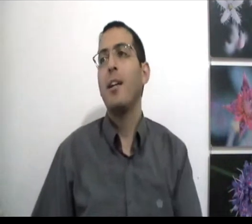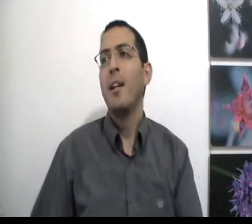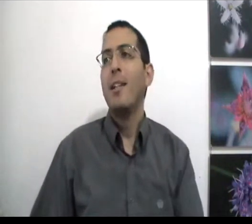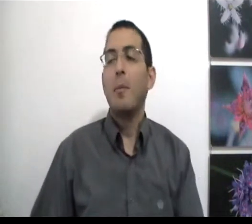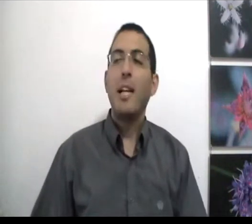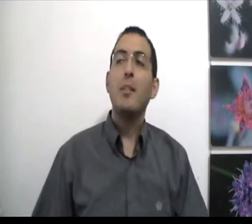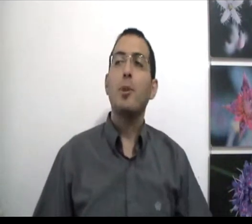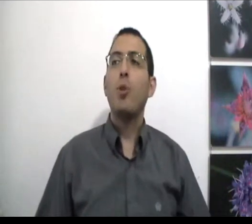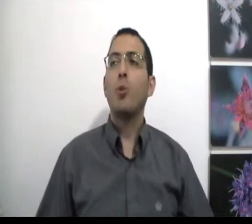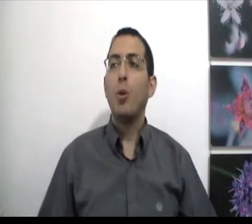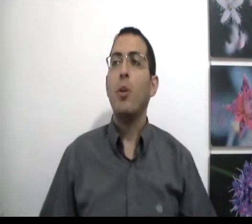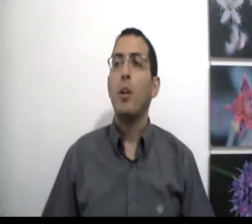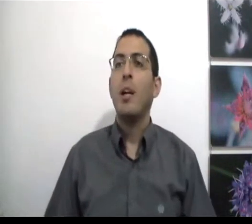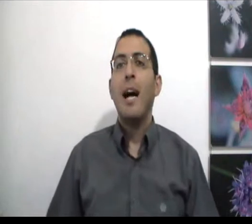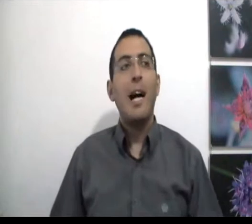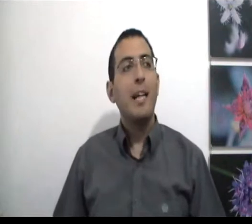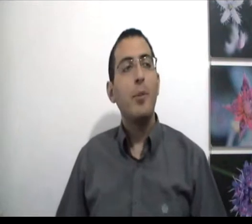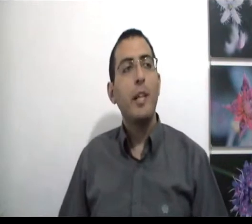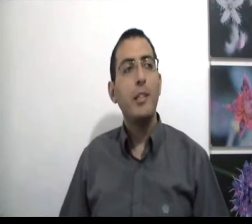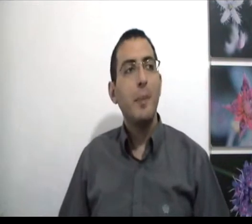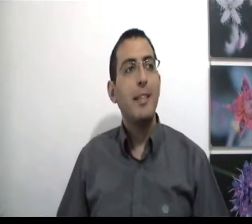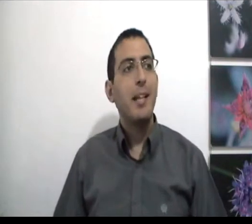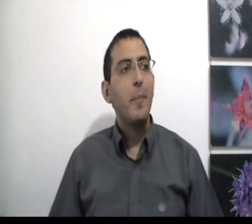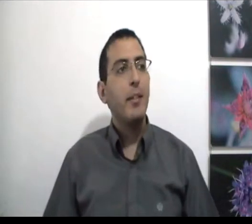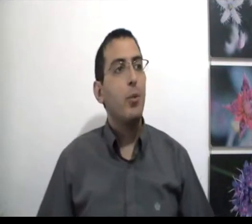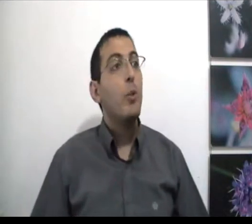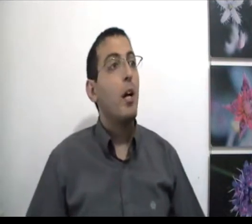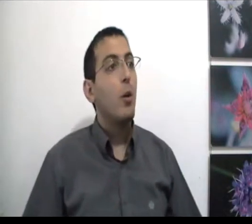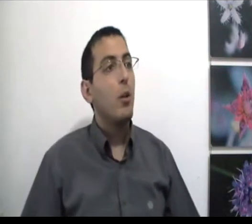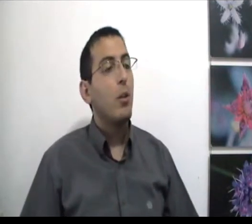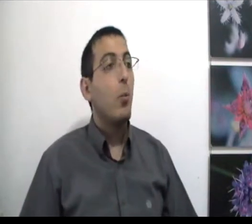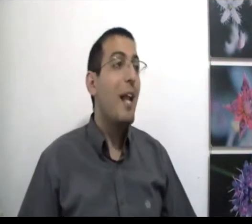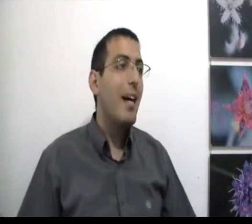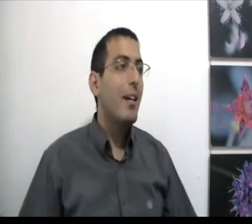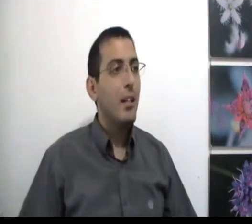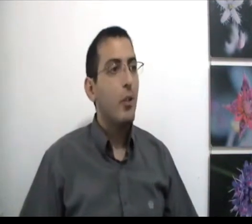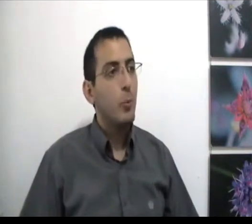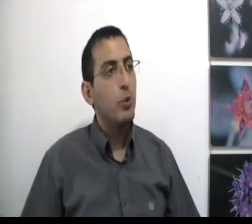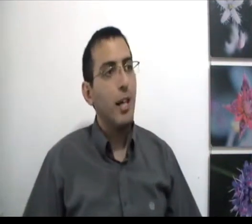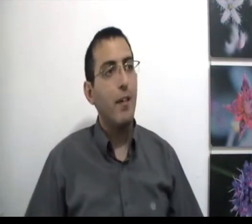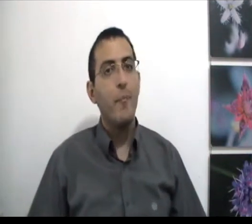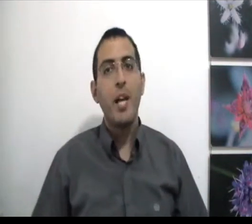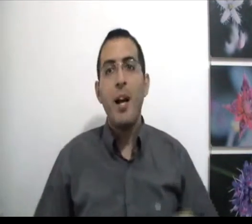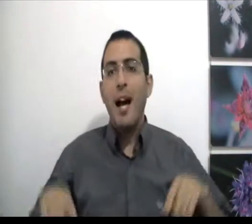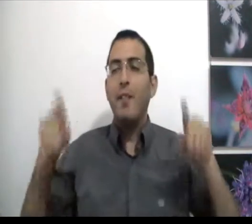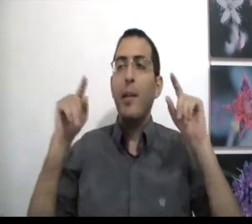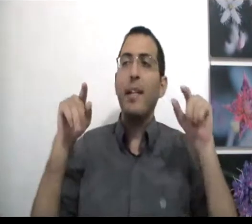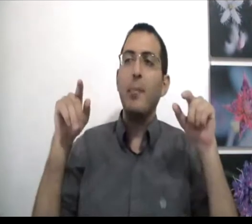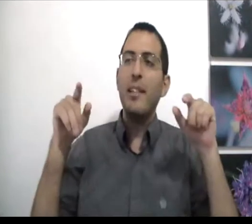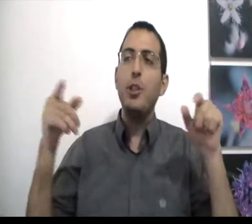זה בגלל שבתוך תוכו האדם יודע שמצד האמת הוא יכול אולי להיות מאושר אבל אם היית מקדיש